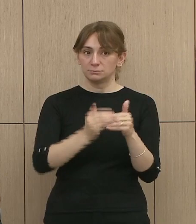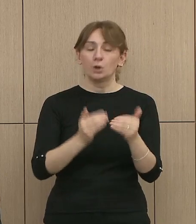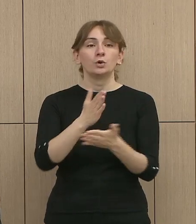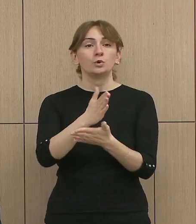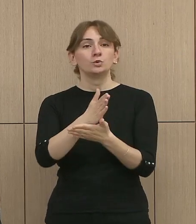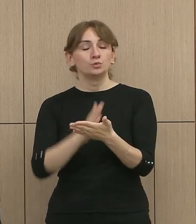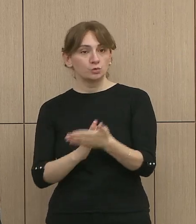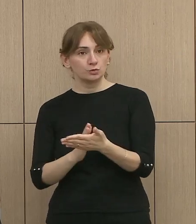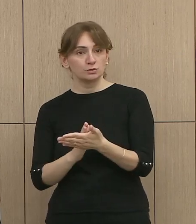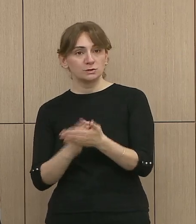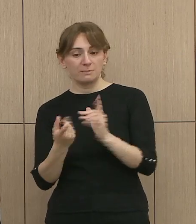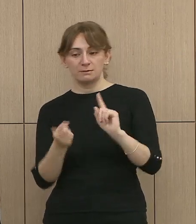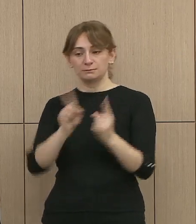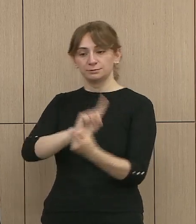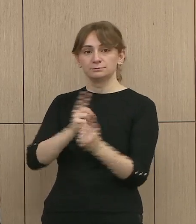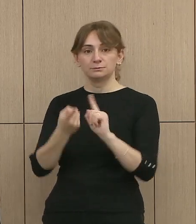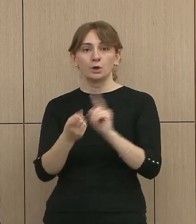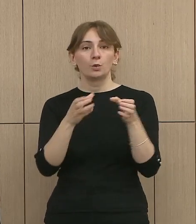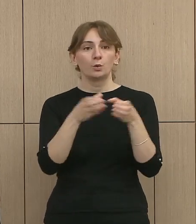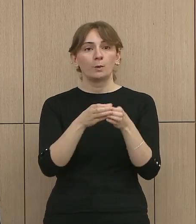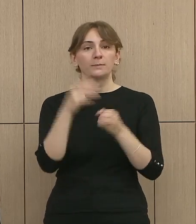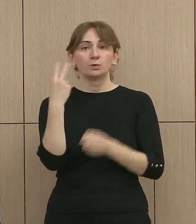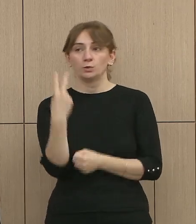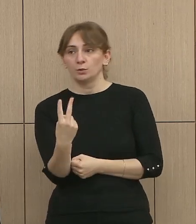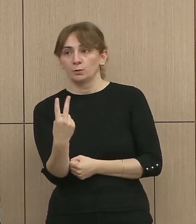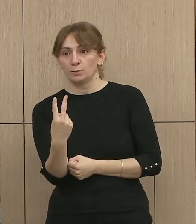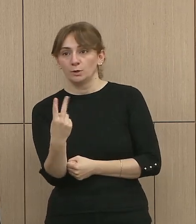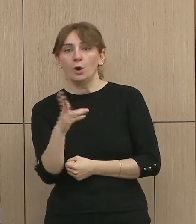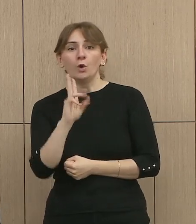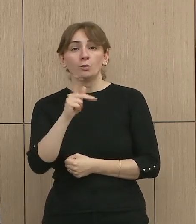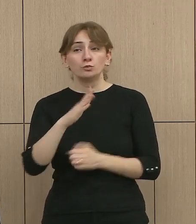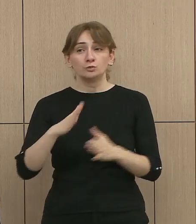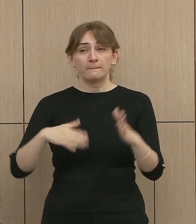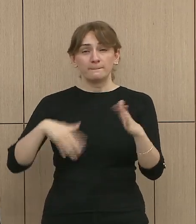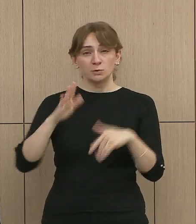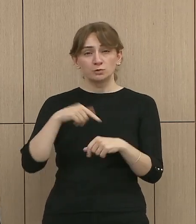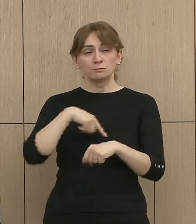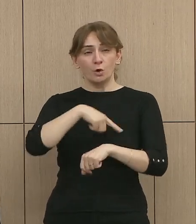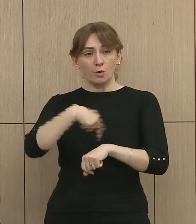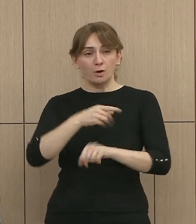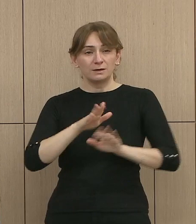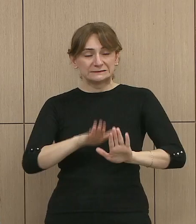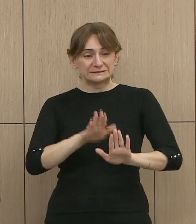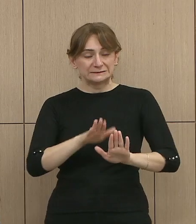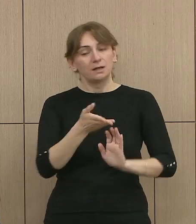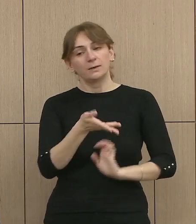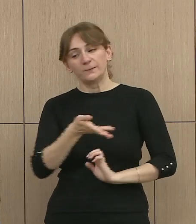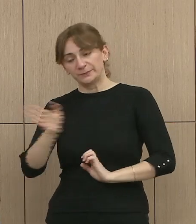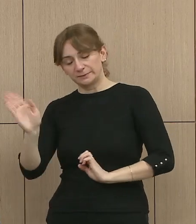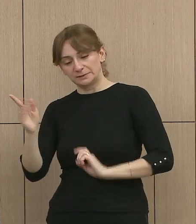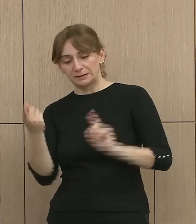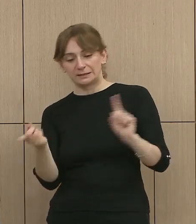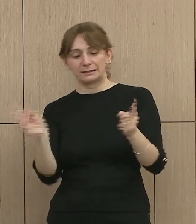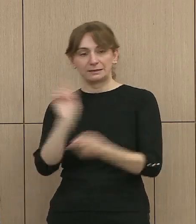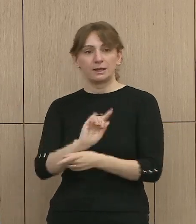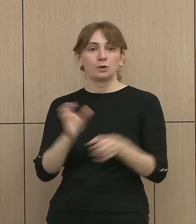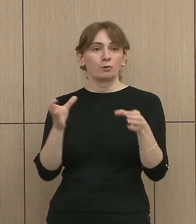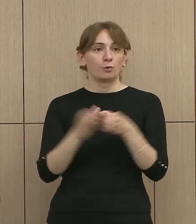të zvëndësojnë ata antarve të grupave të nëmërimit që kanë qëndruar gjatë në detyre. Natyrisht, lodhja